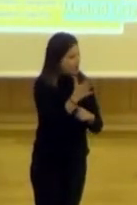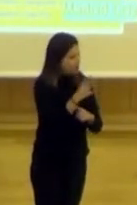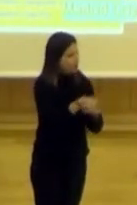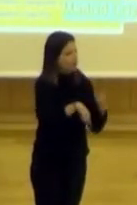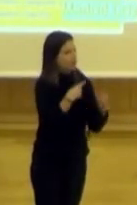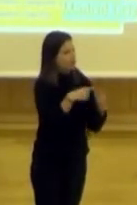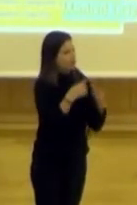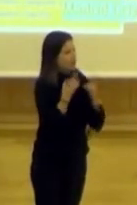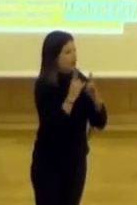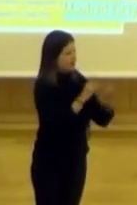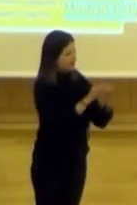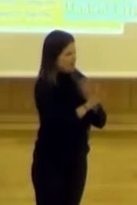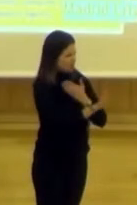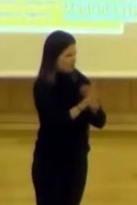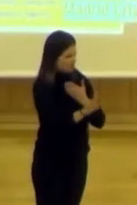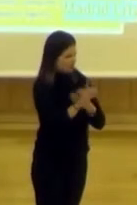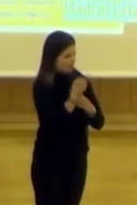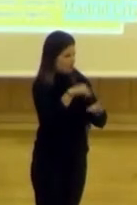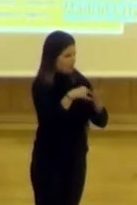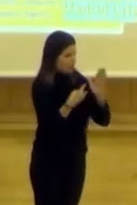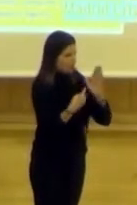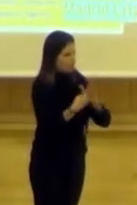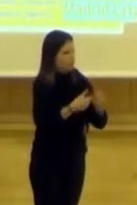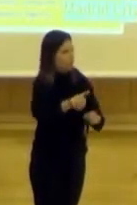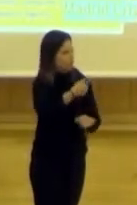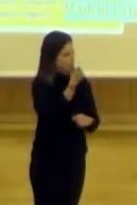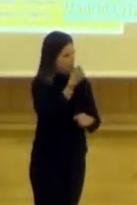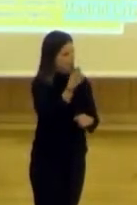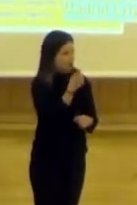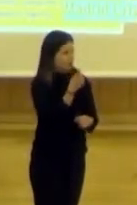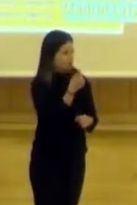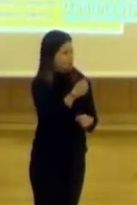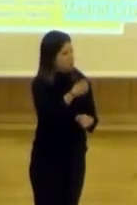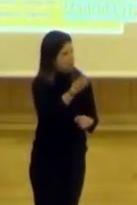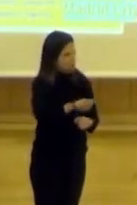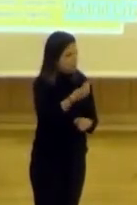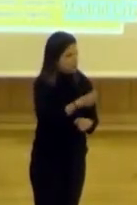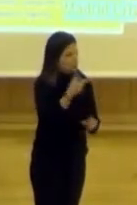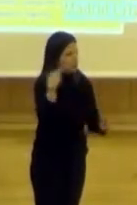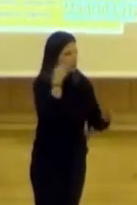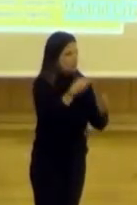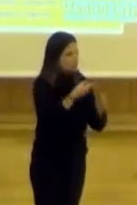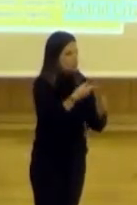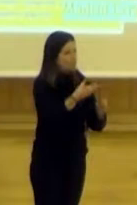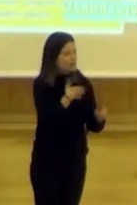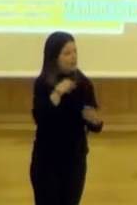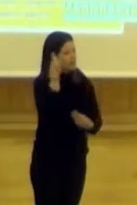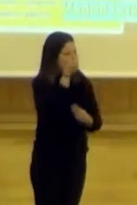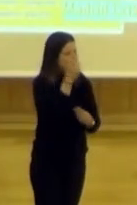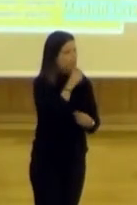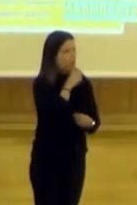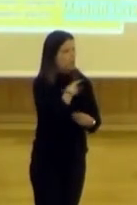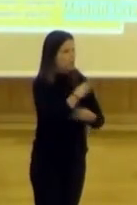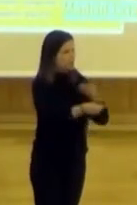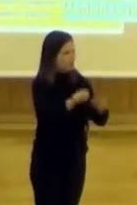estaba Jardinería Vecinal, que fue uno de los proyectos que más recorrido tiene ahora, que trataba de pensar cómo podemos hacer